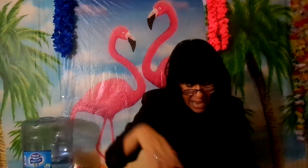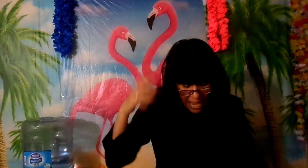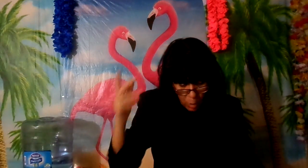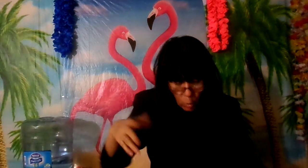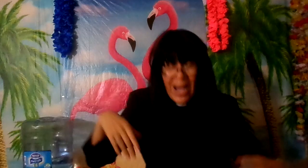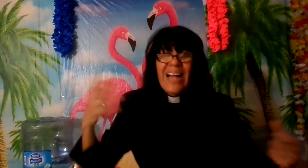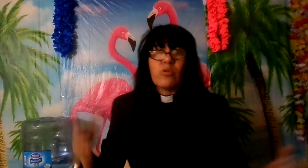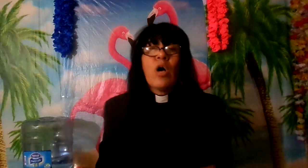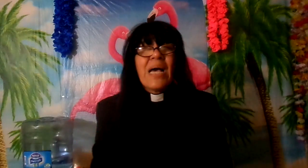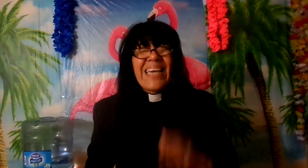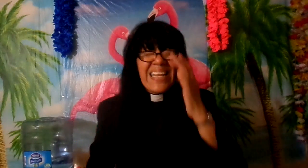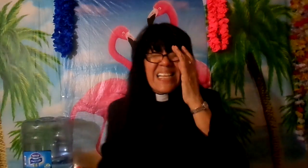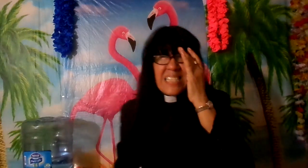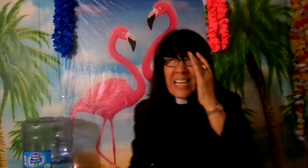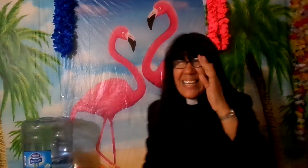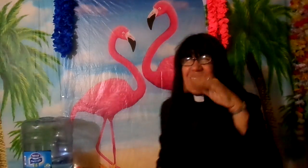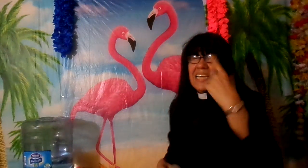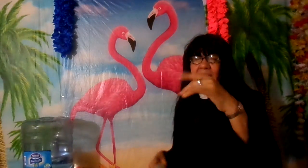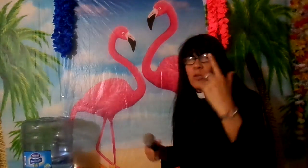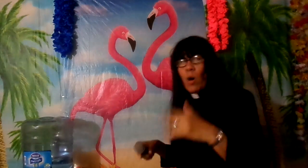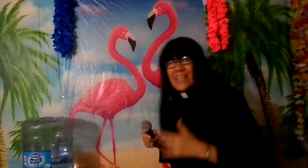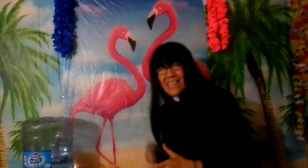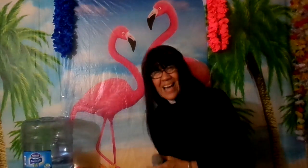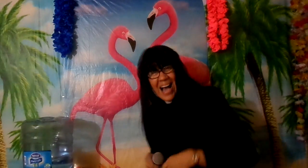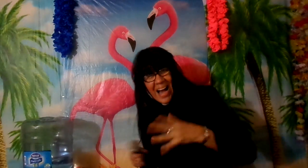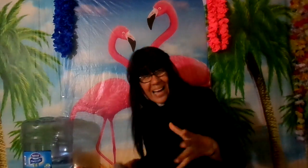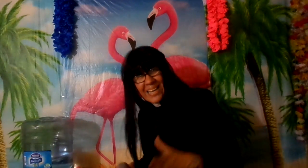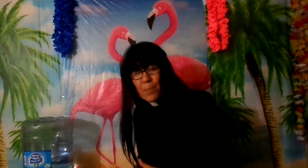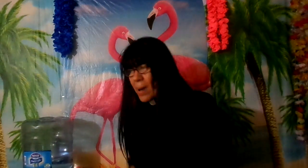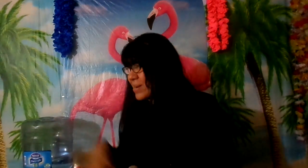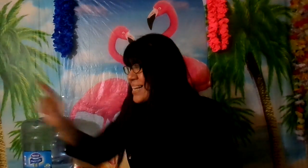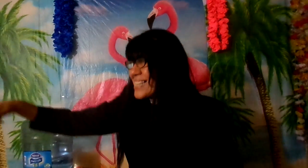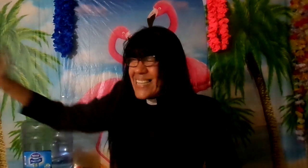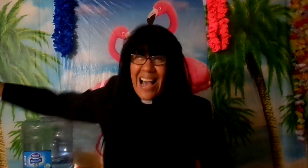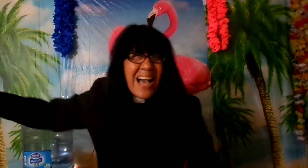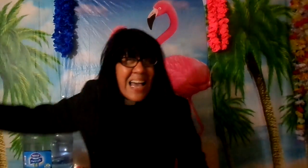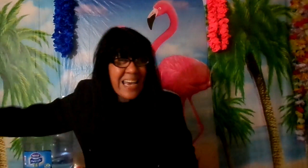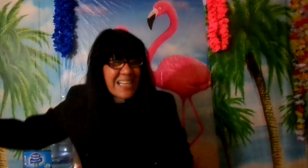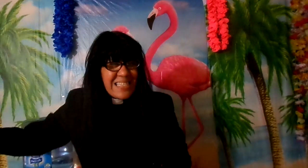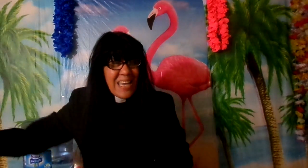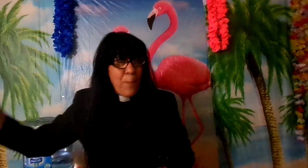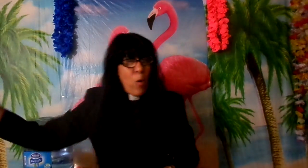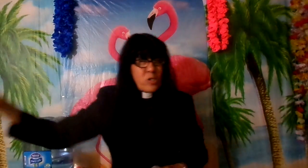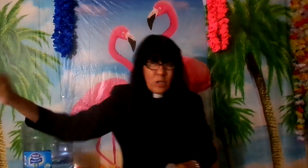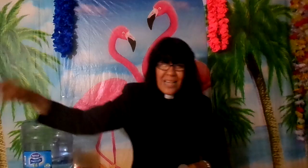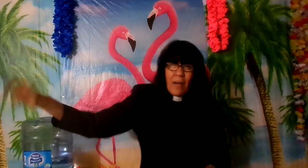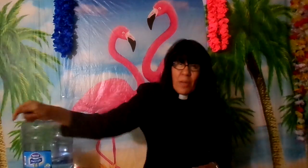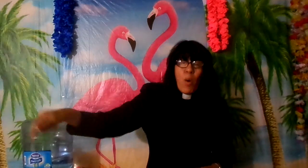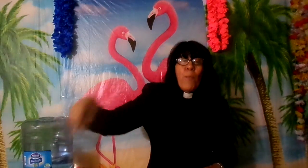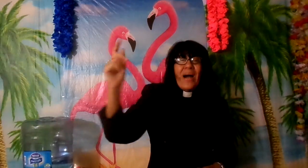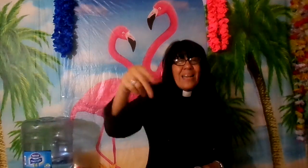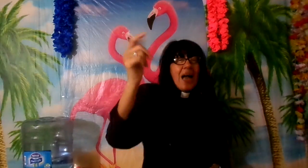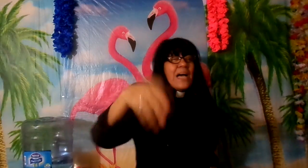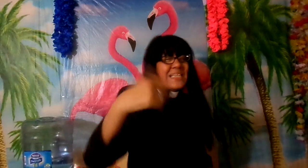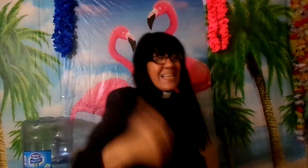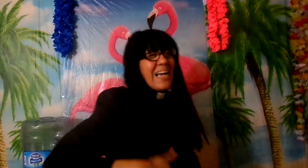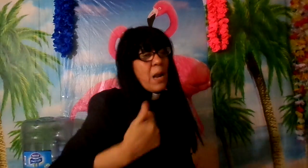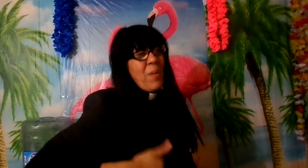algún alto quiere decir que se le dio a ese ángel Fabril decía ese pozo del abismo para sacar para